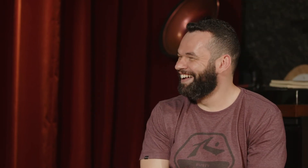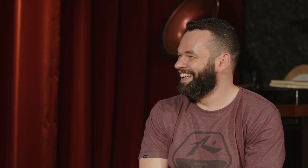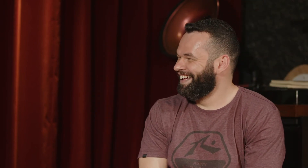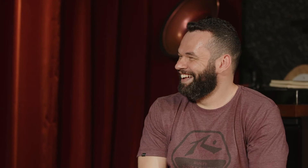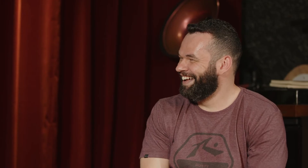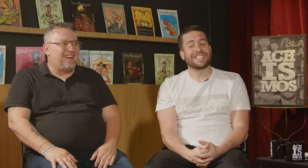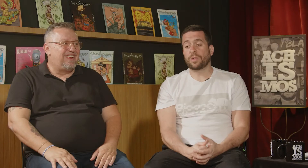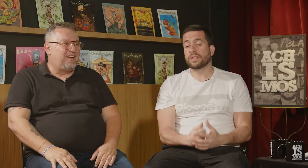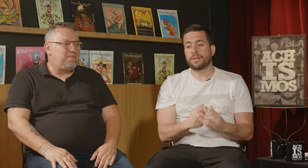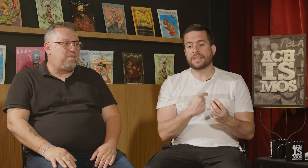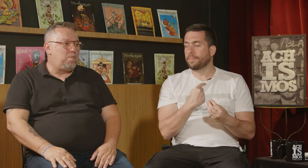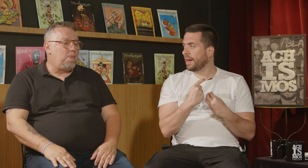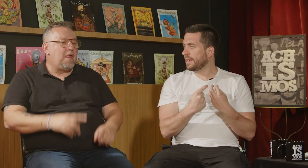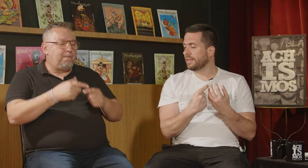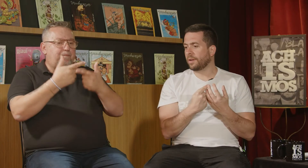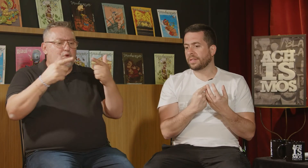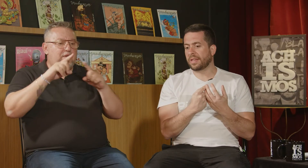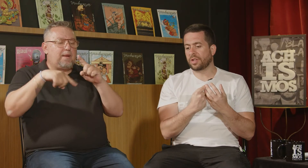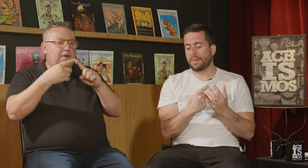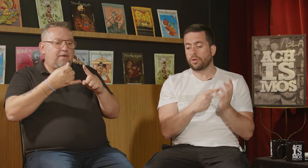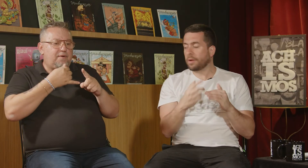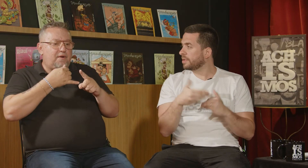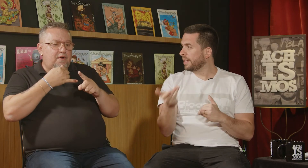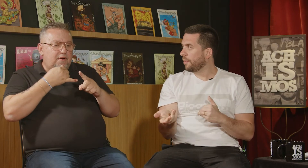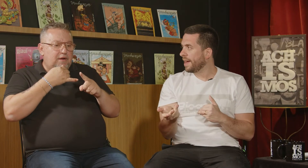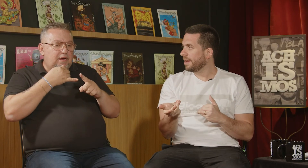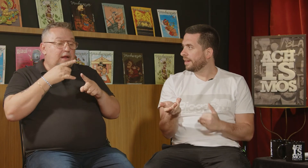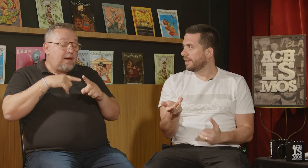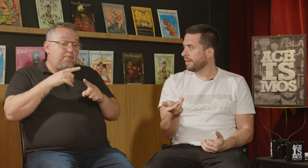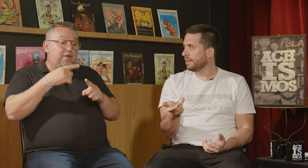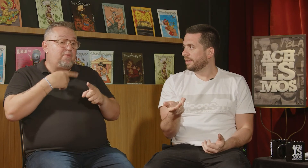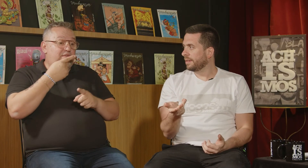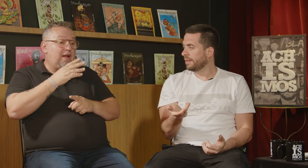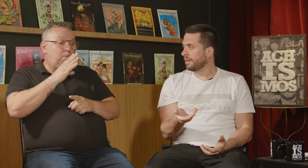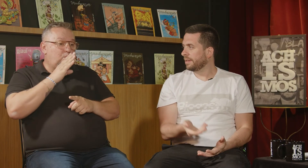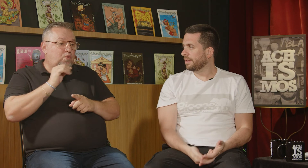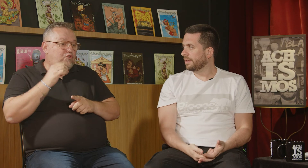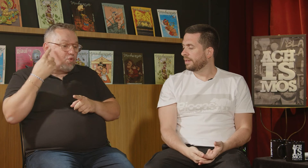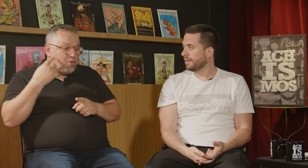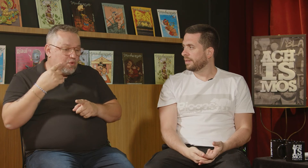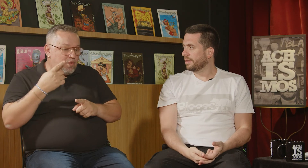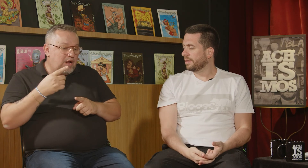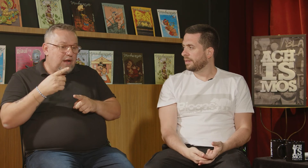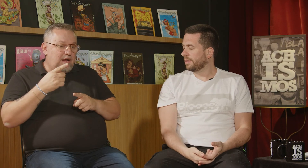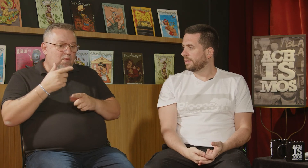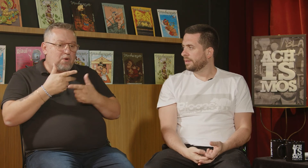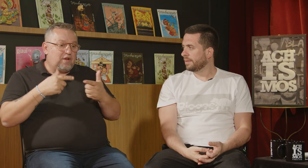aborrece. Quer dizer, a coisa que mais aborrece, então, é ser chamado de uma coisa que ele não é. É, por exemplo, você falar mudo, surdo, é uma coisa,